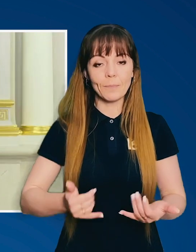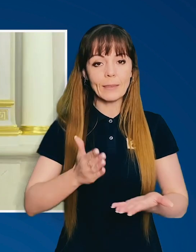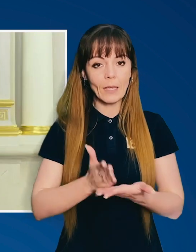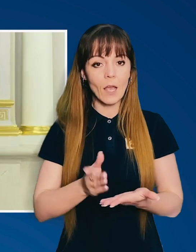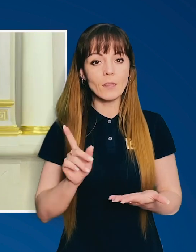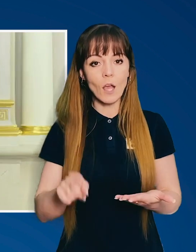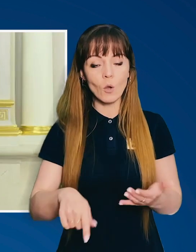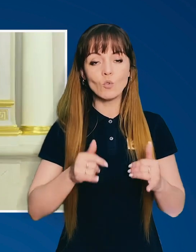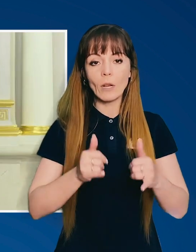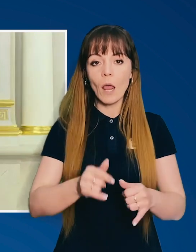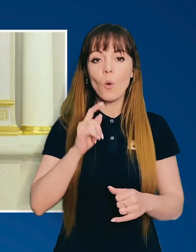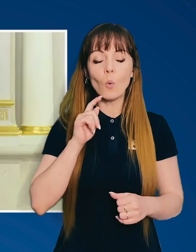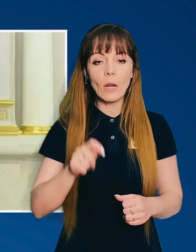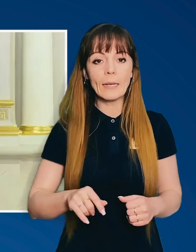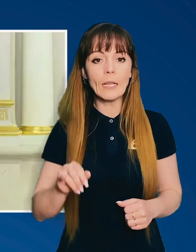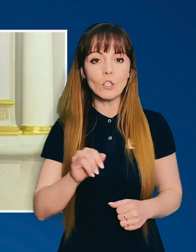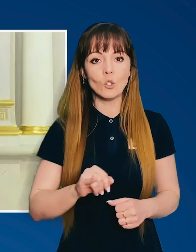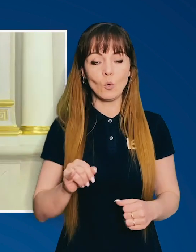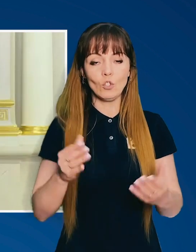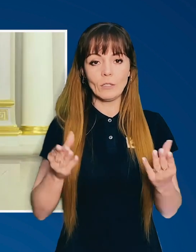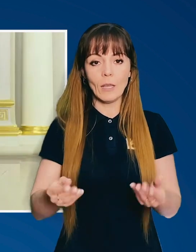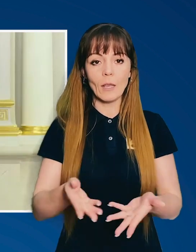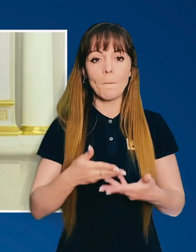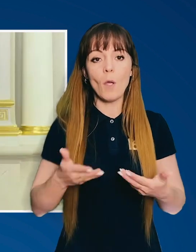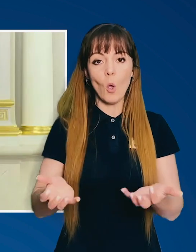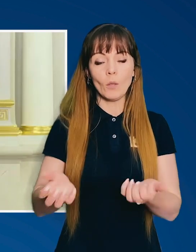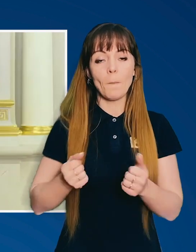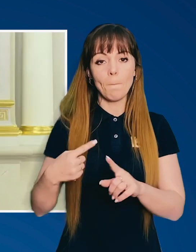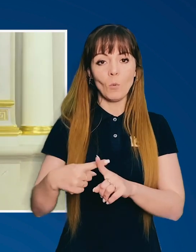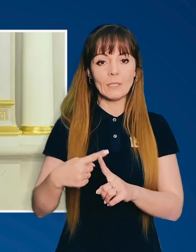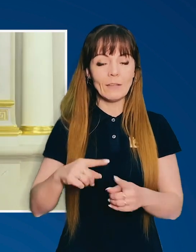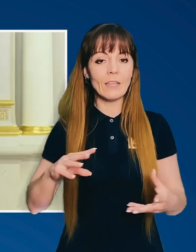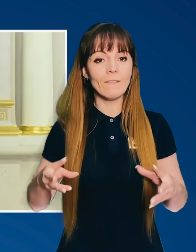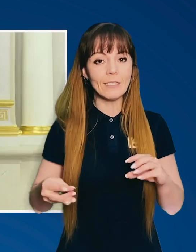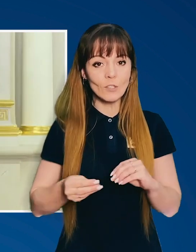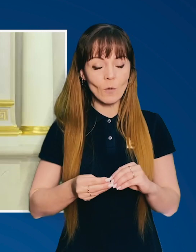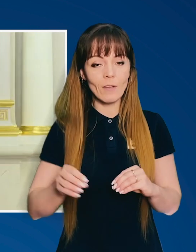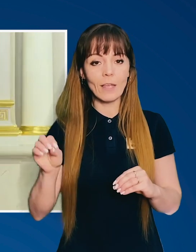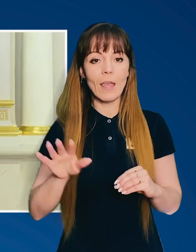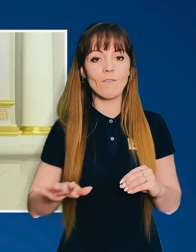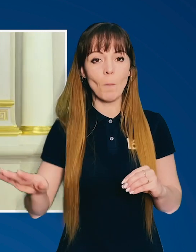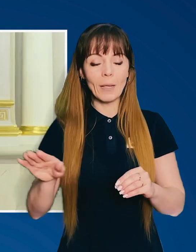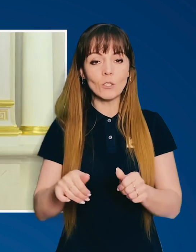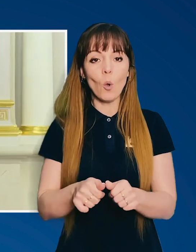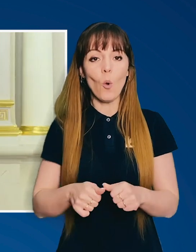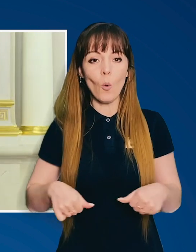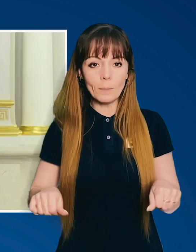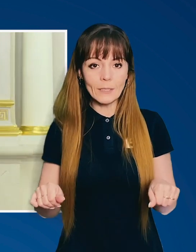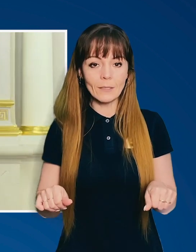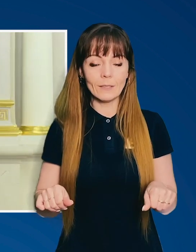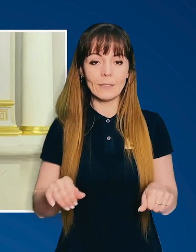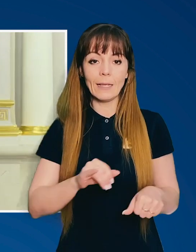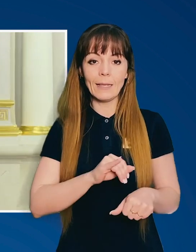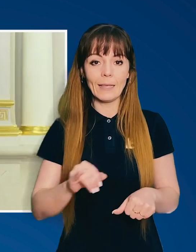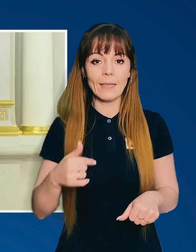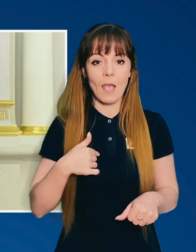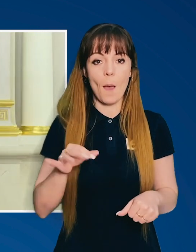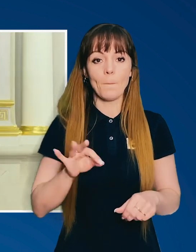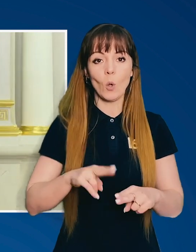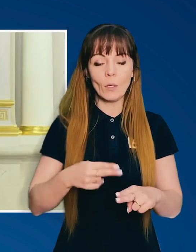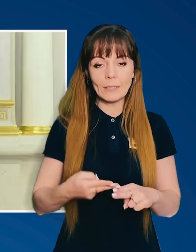сьогодні є також для України історичний день. Ми отримали позитивний висновок Європейської